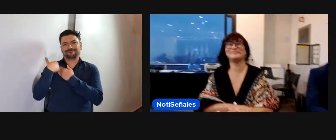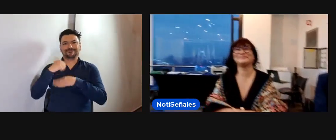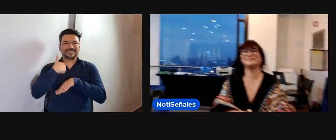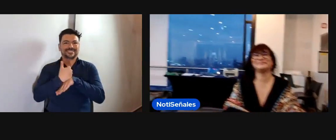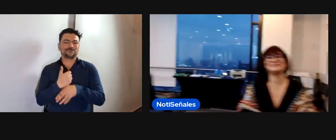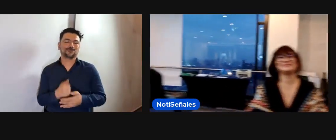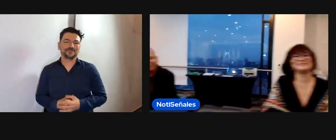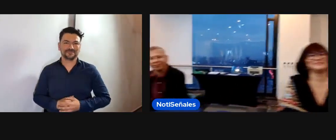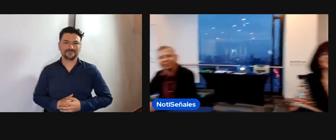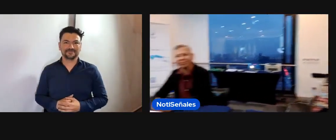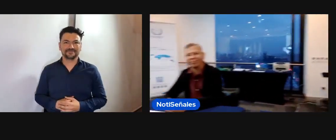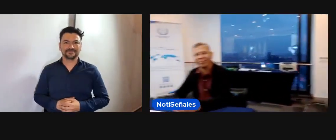Sordos.